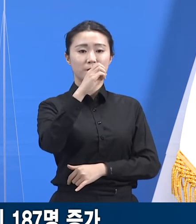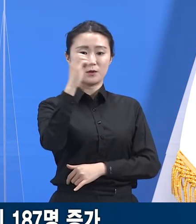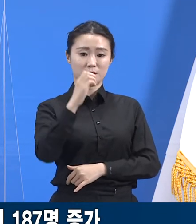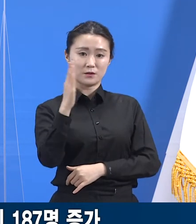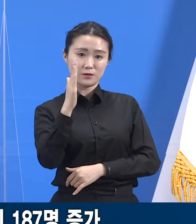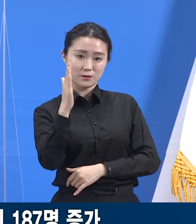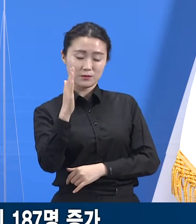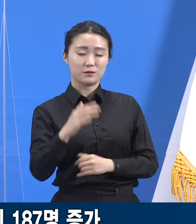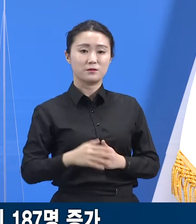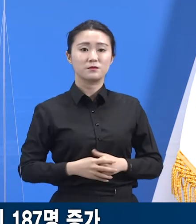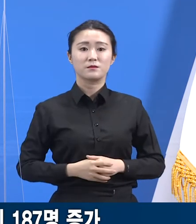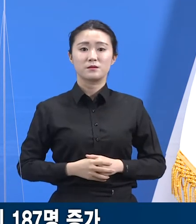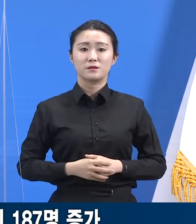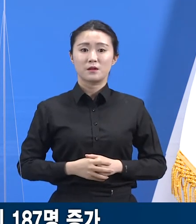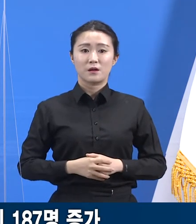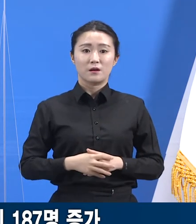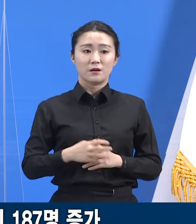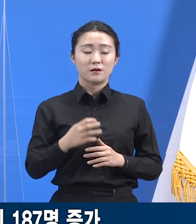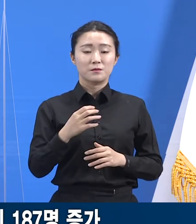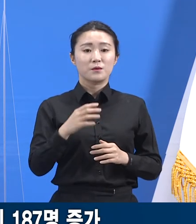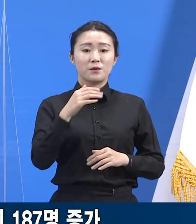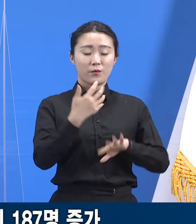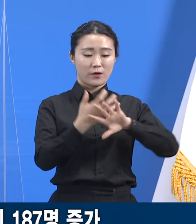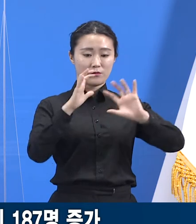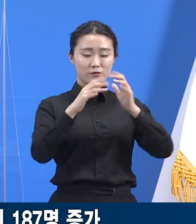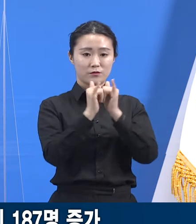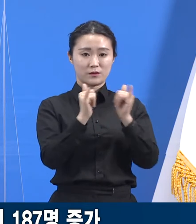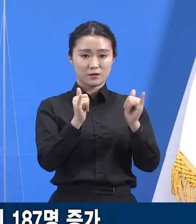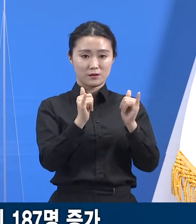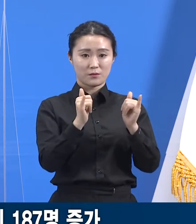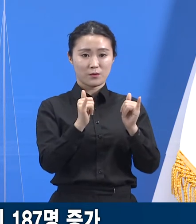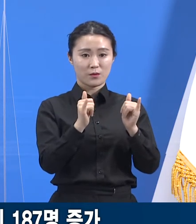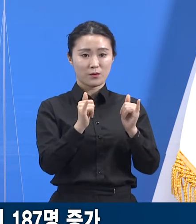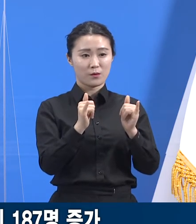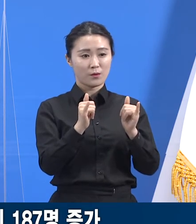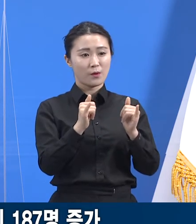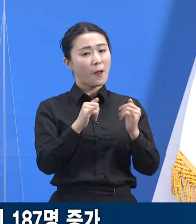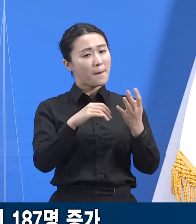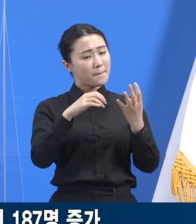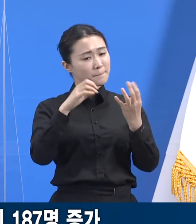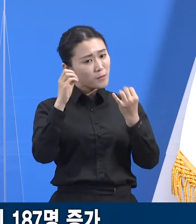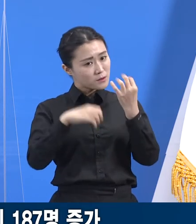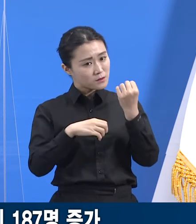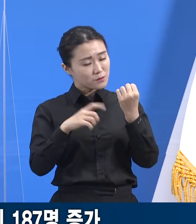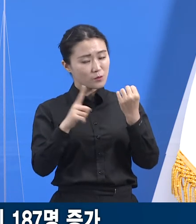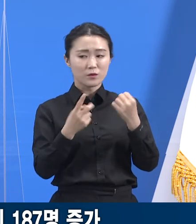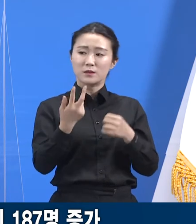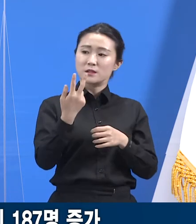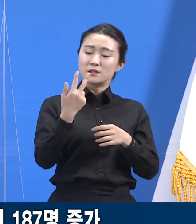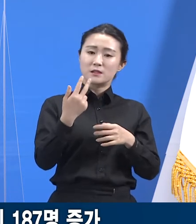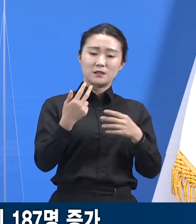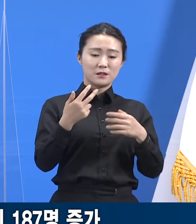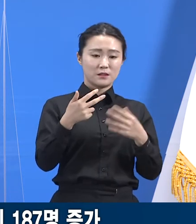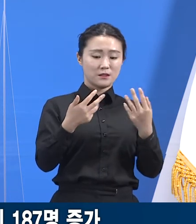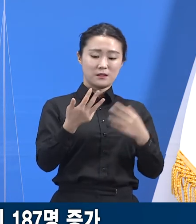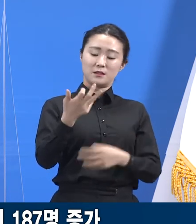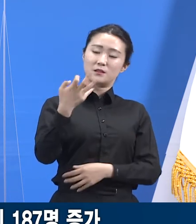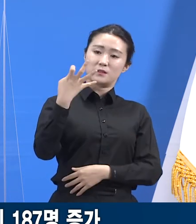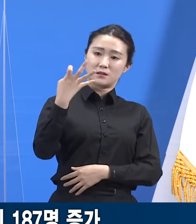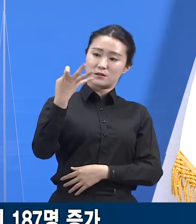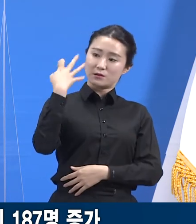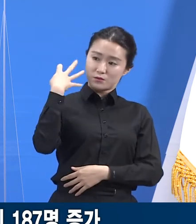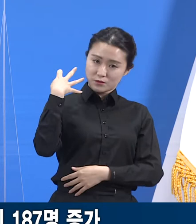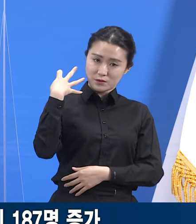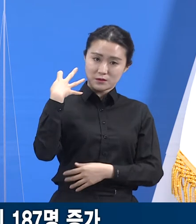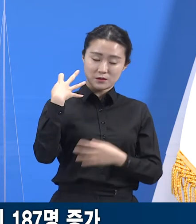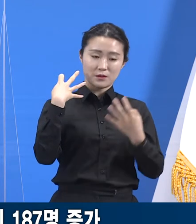도내 확진자 중 외국인 비율의 주간 평균 값은 2주 전 7.1%, 지난주 8.7